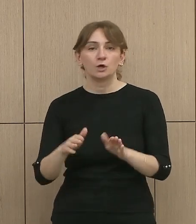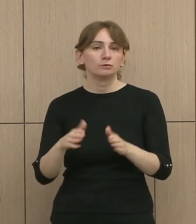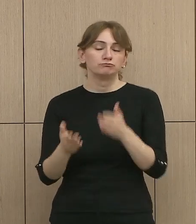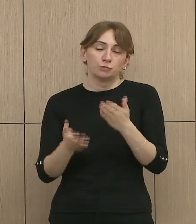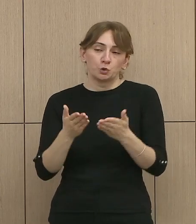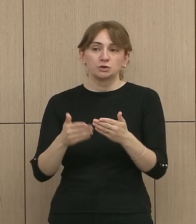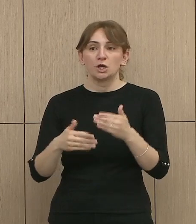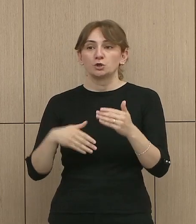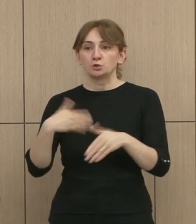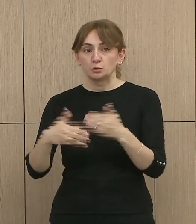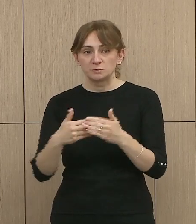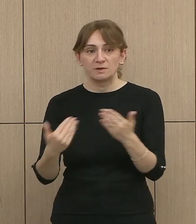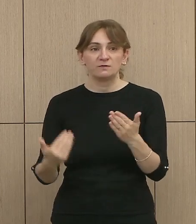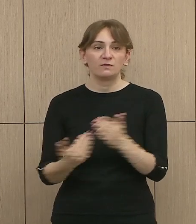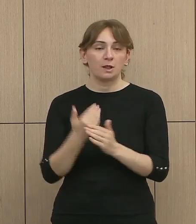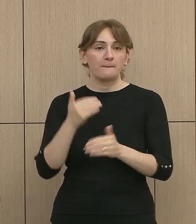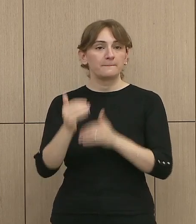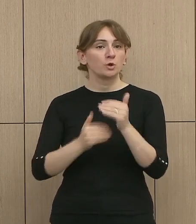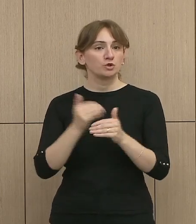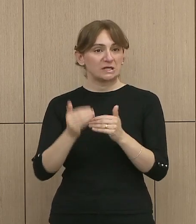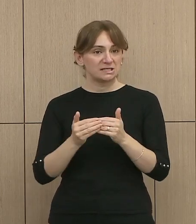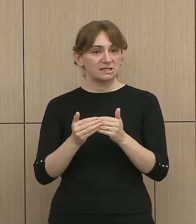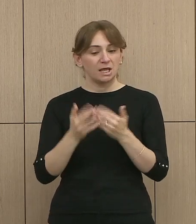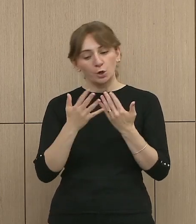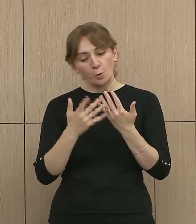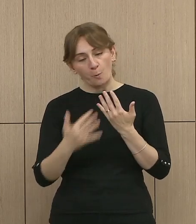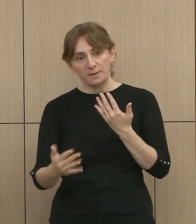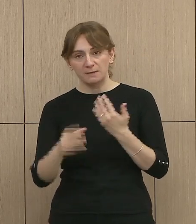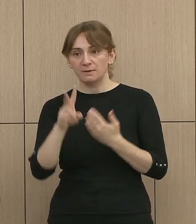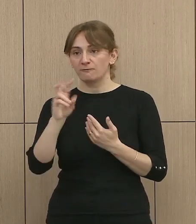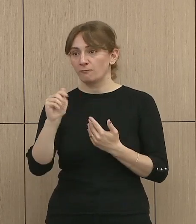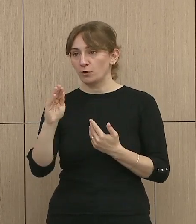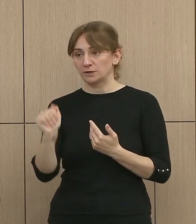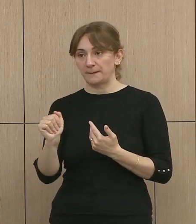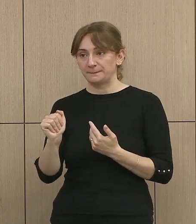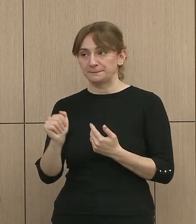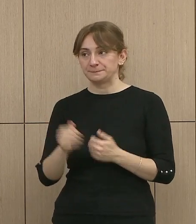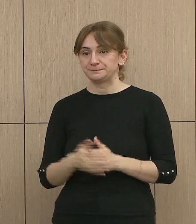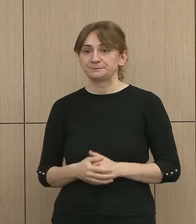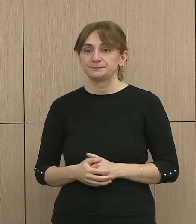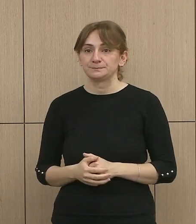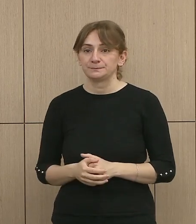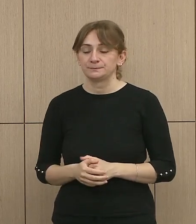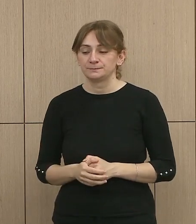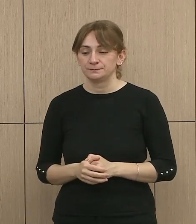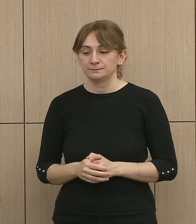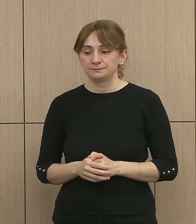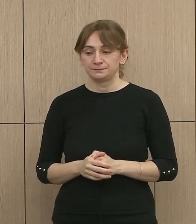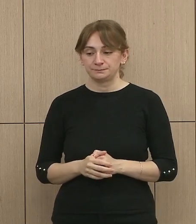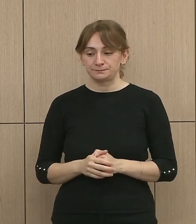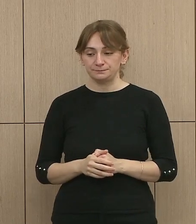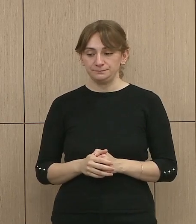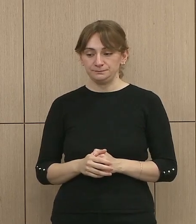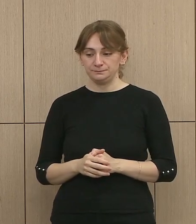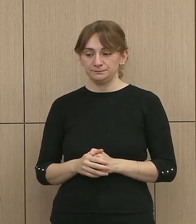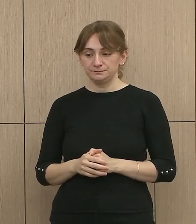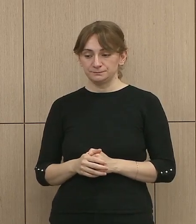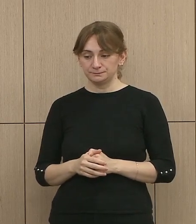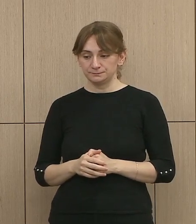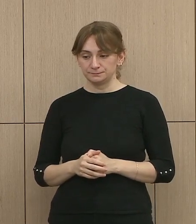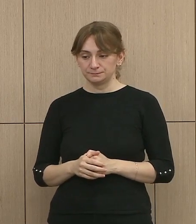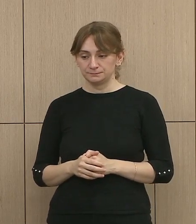shpetë procesi i numërimit votave për kandidatët përkretarë në bashkje.